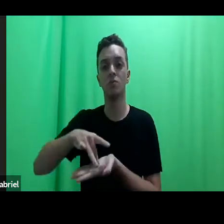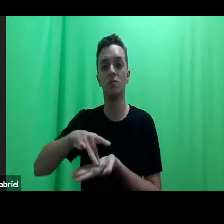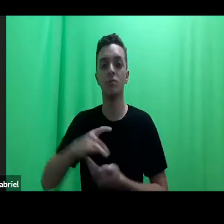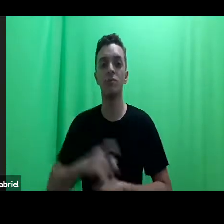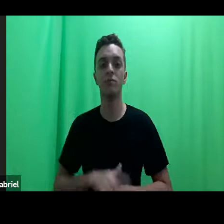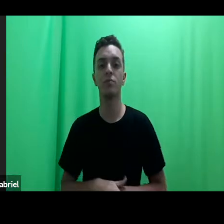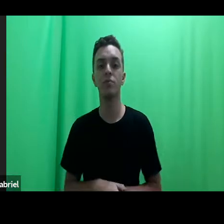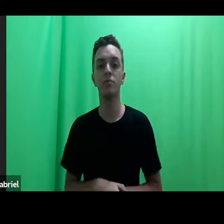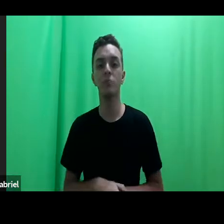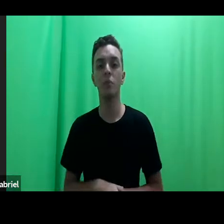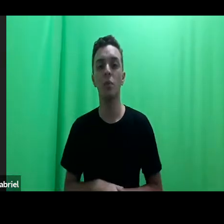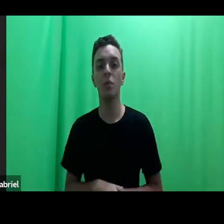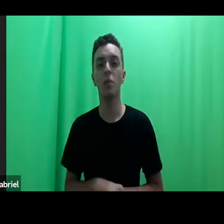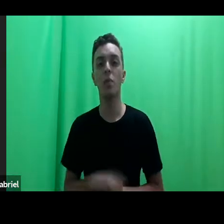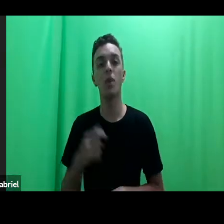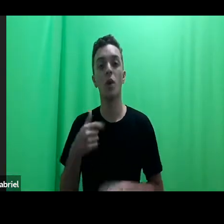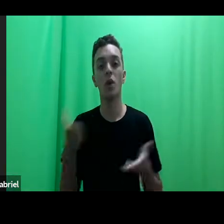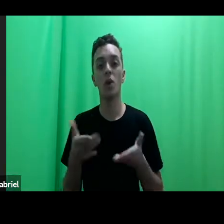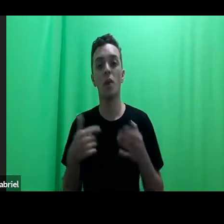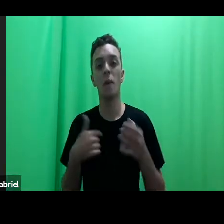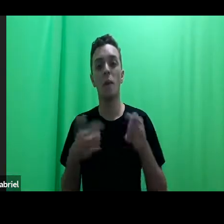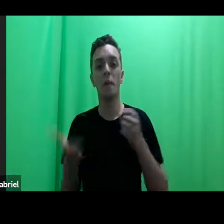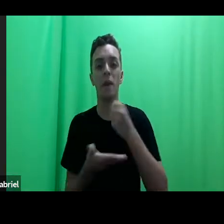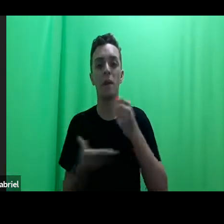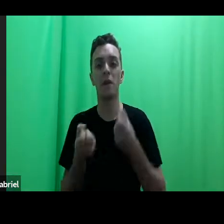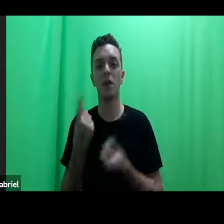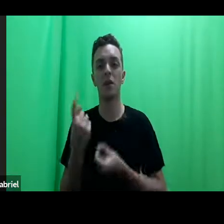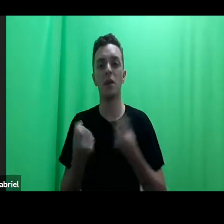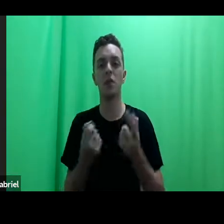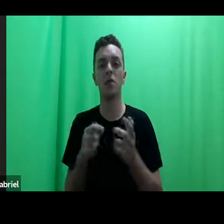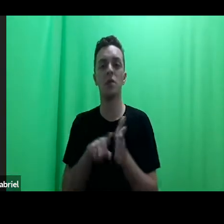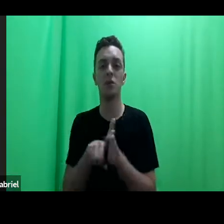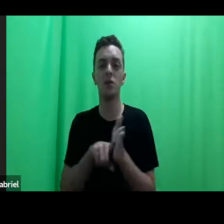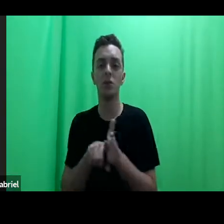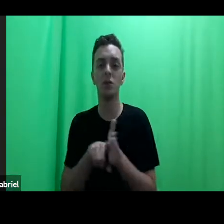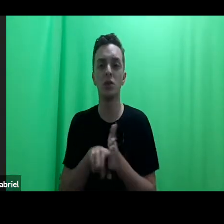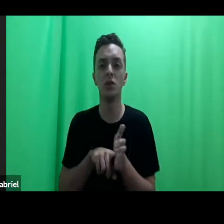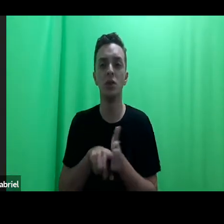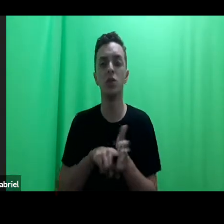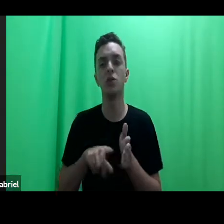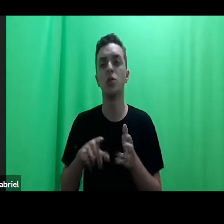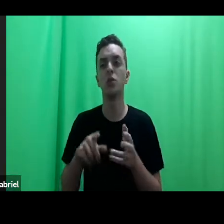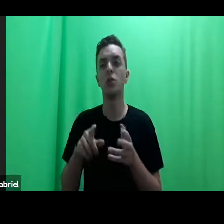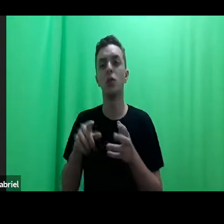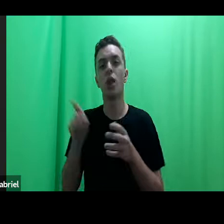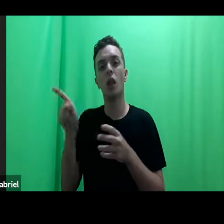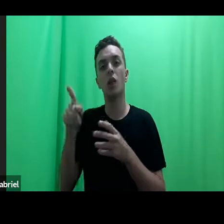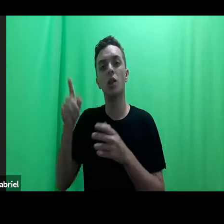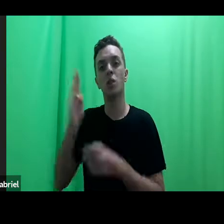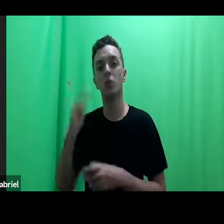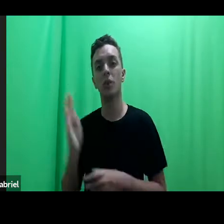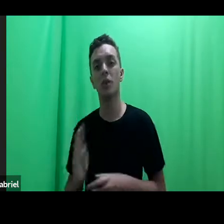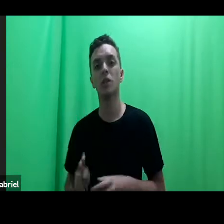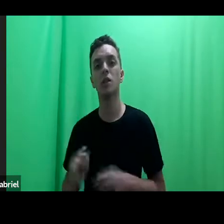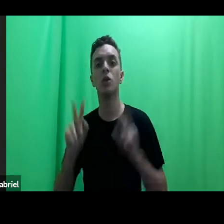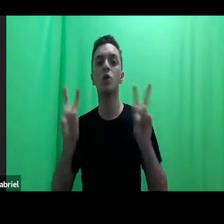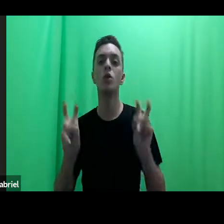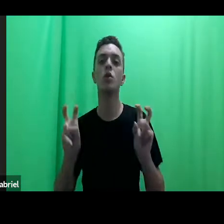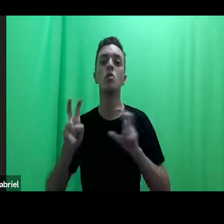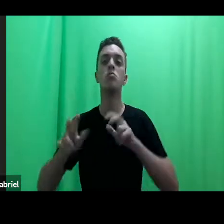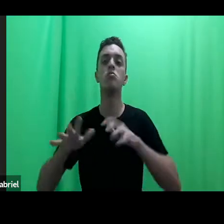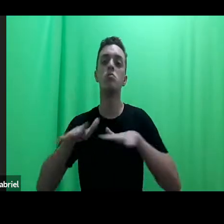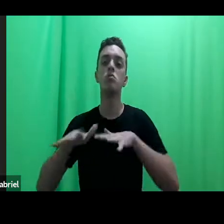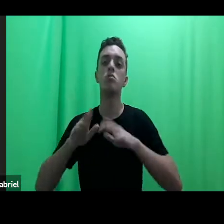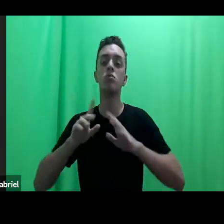Baseio-me em alguns estudos e reflexões que tenho realizado no Brasil sobre a mobilização dos direitos